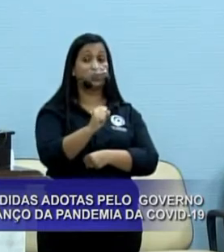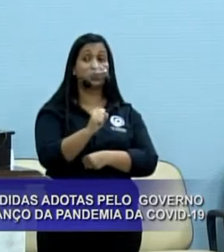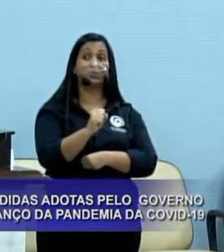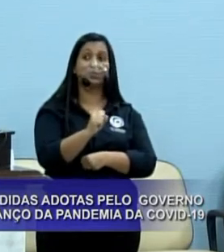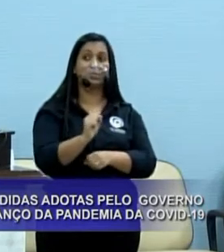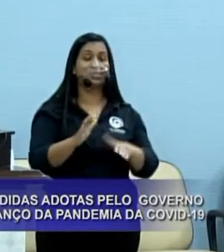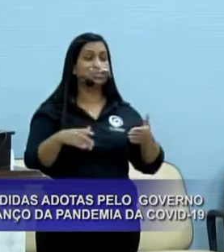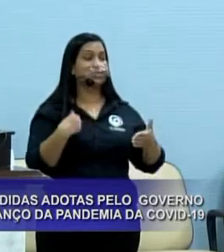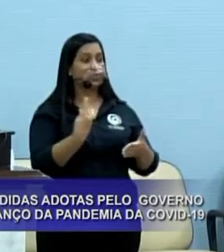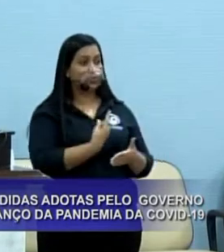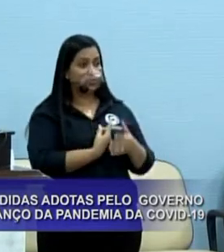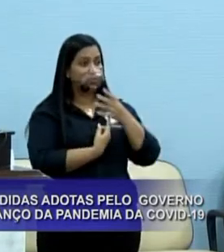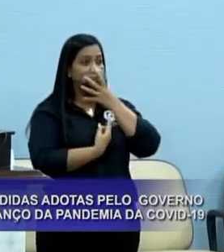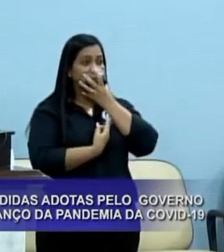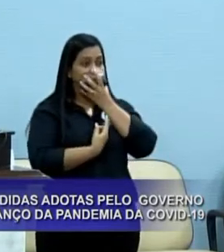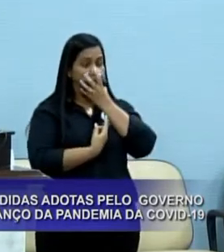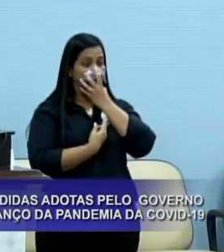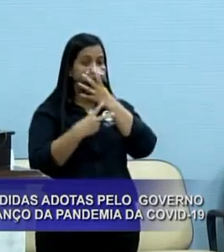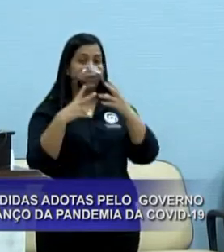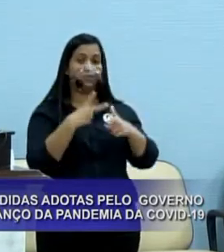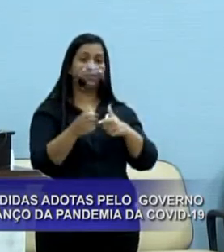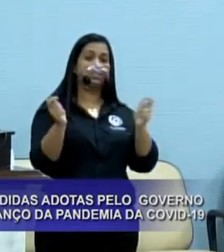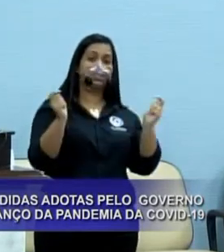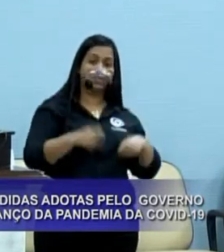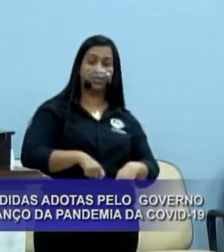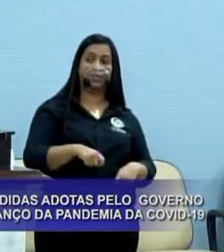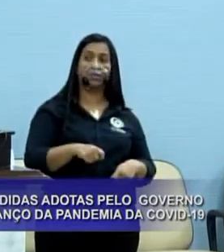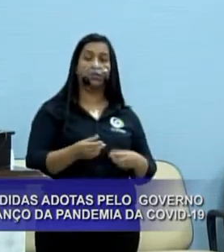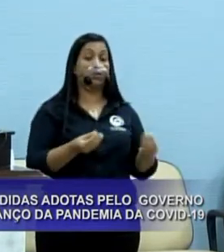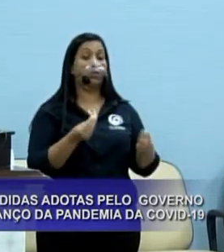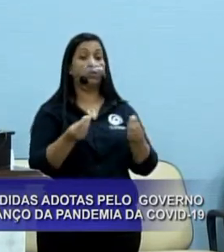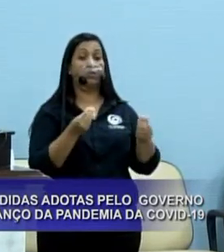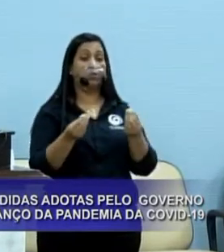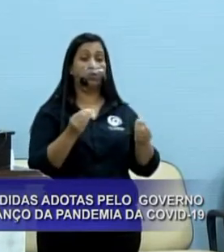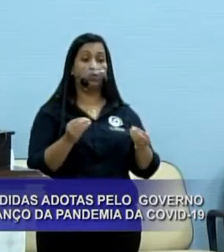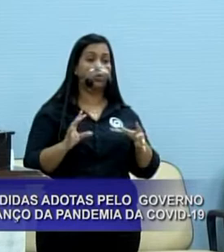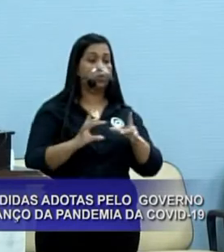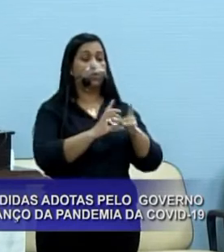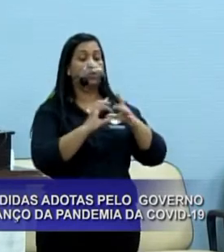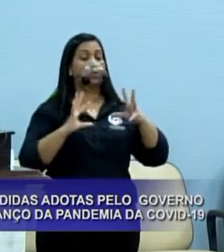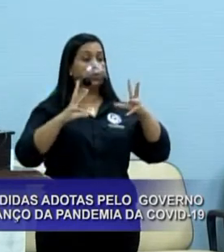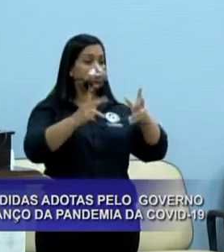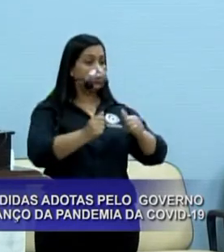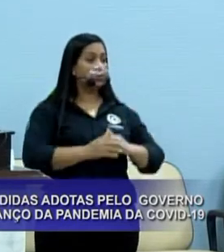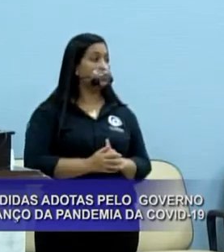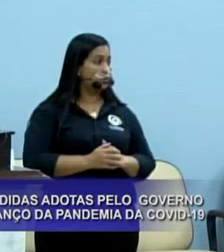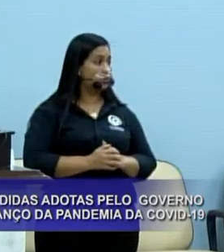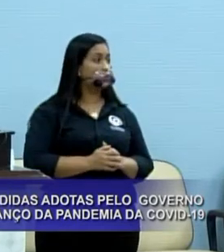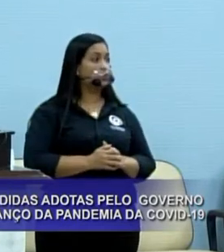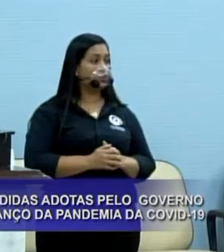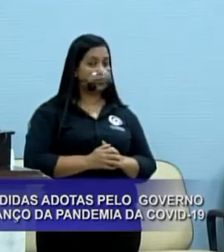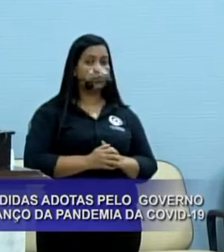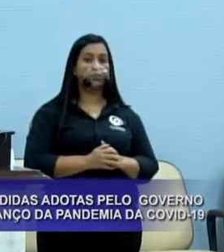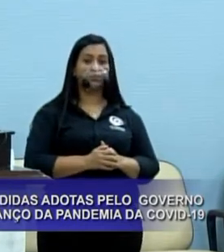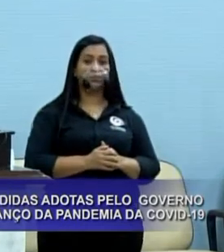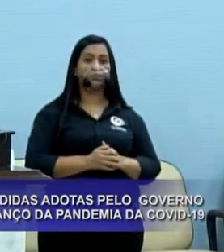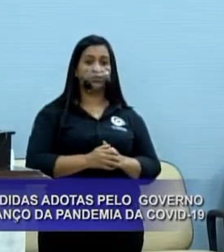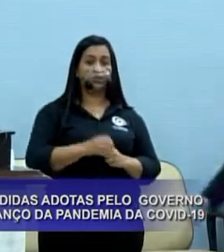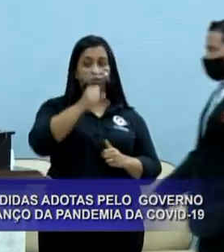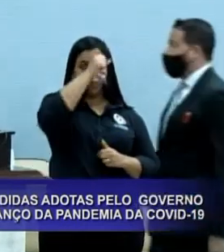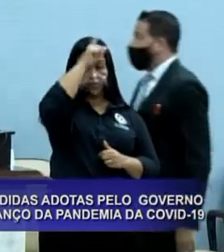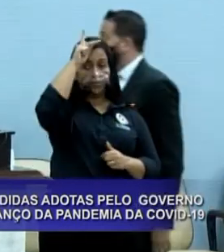e nós só poderemos, só iremos vencer esse vírus com a união de todos. É doído, o prefeito hoje anunciou algumas medidas